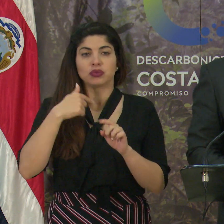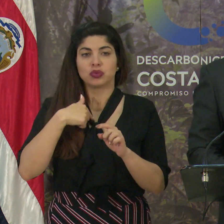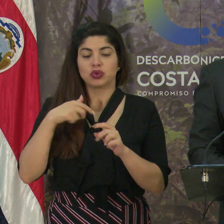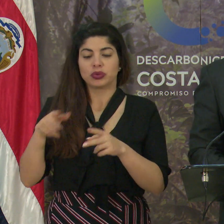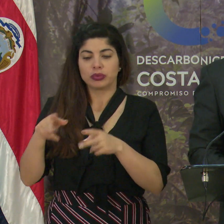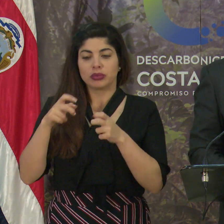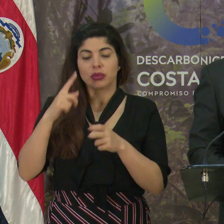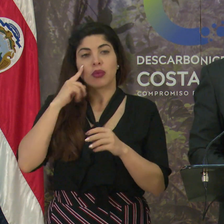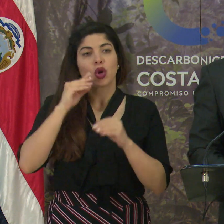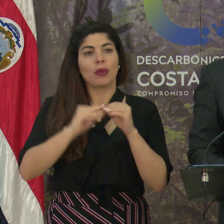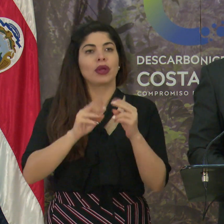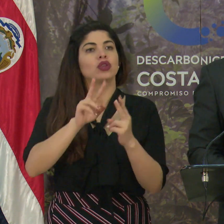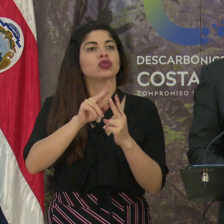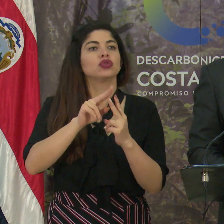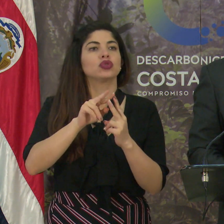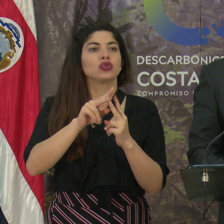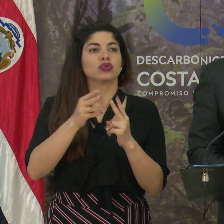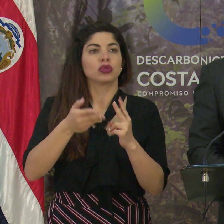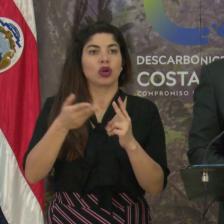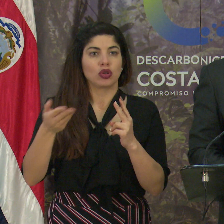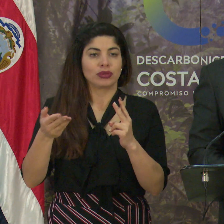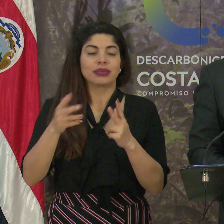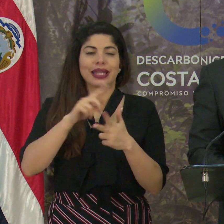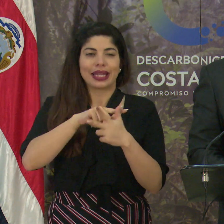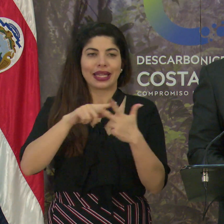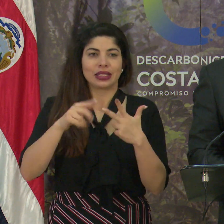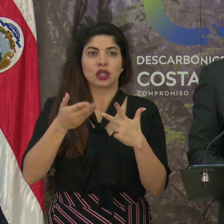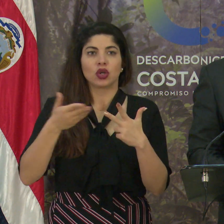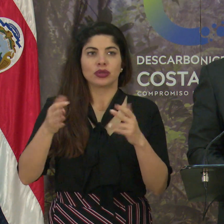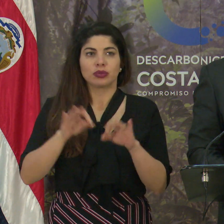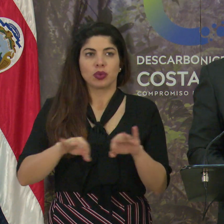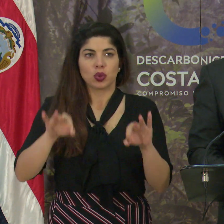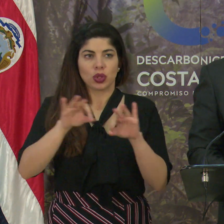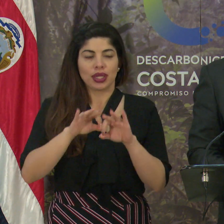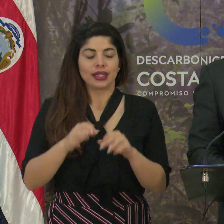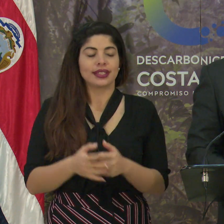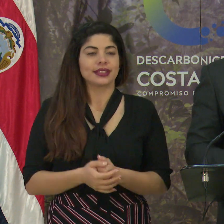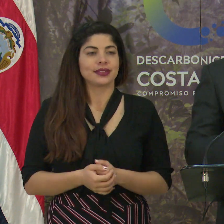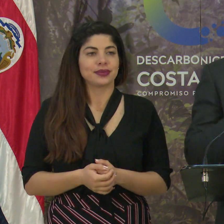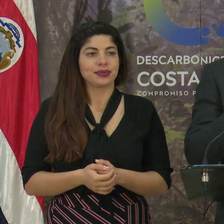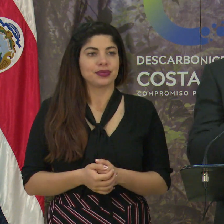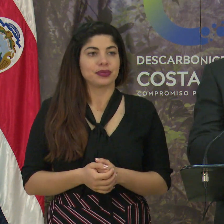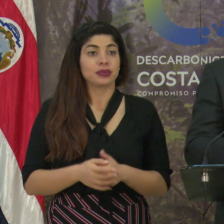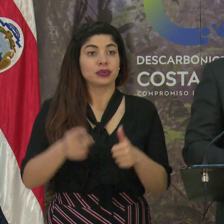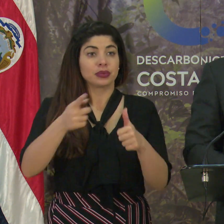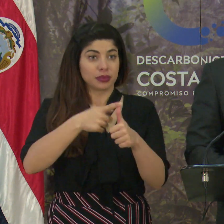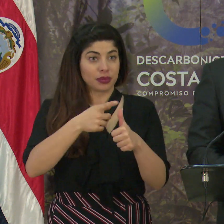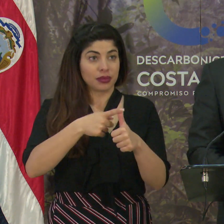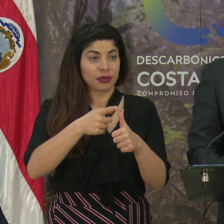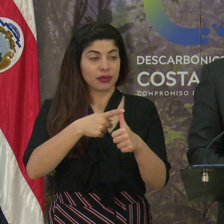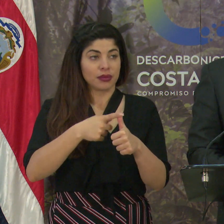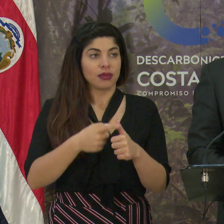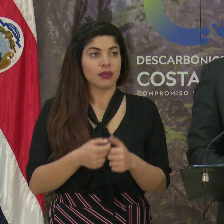al menos dos cosas, tres cosas importantes. Uno,